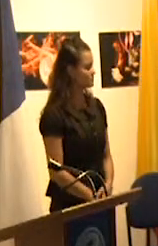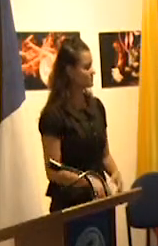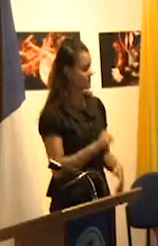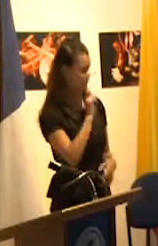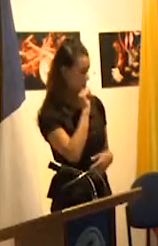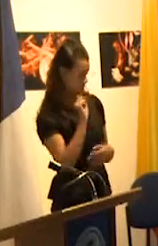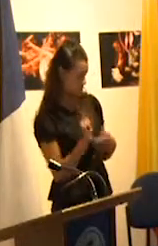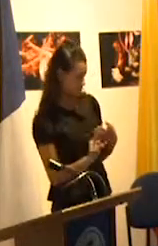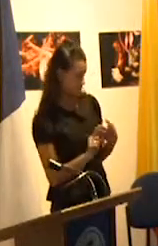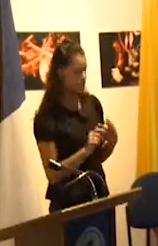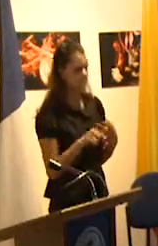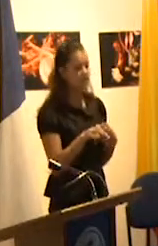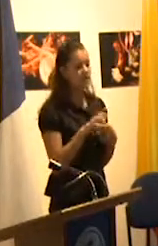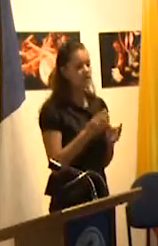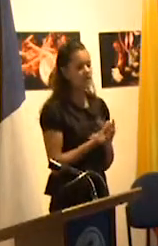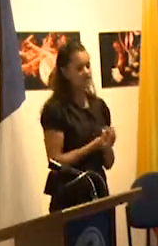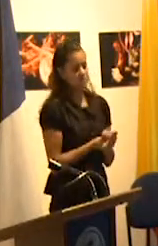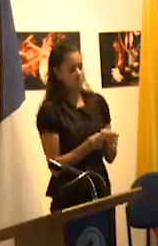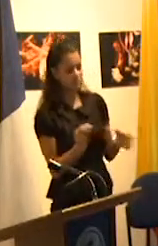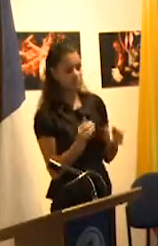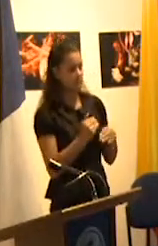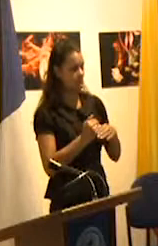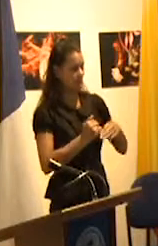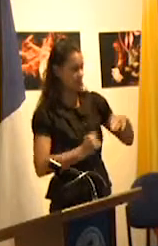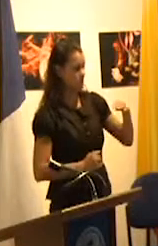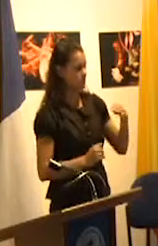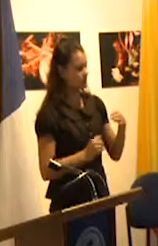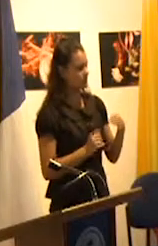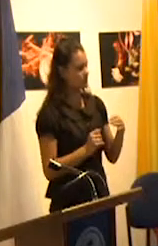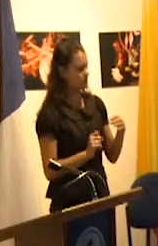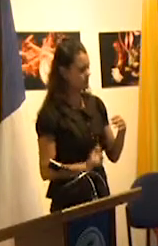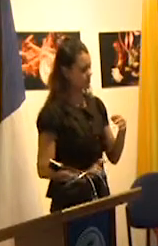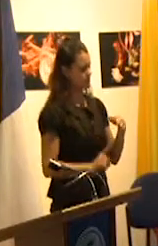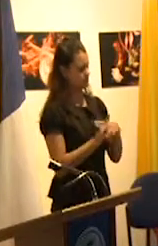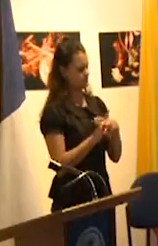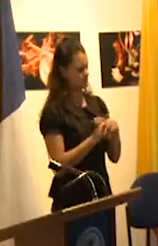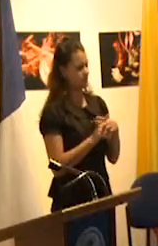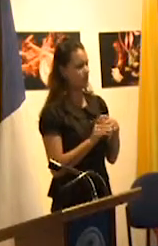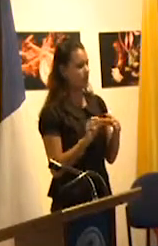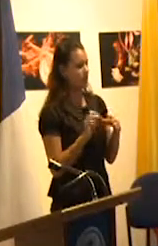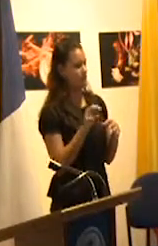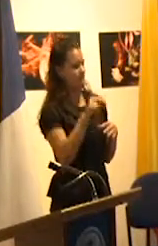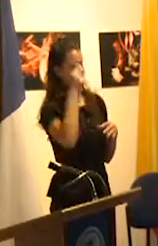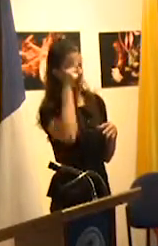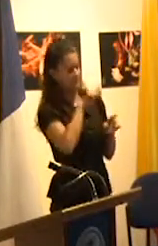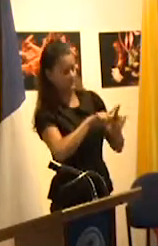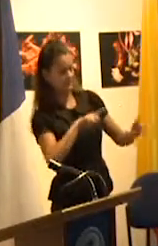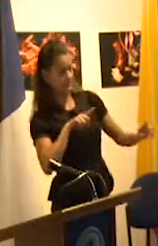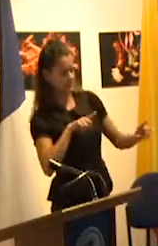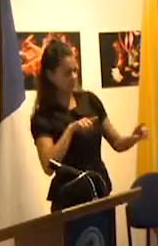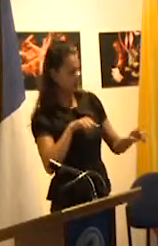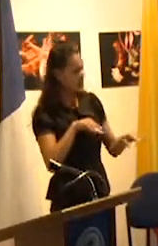es lo que genera la exclusión la desigualdad o ver que el otro es diferente